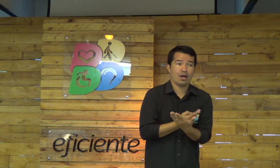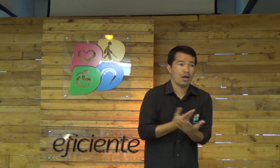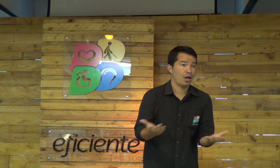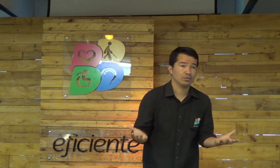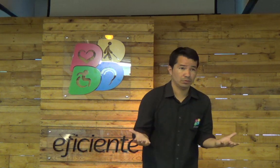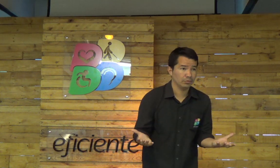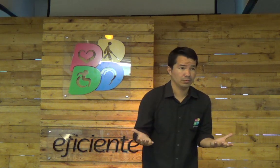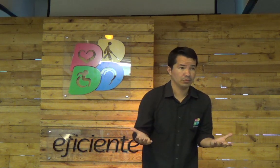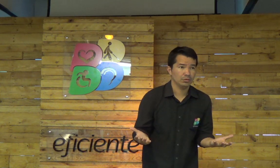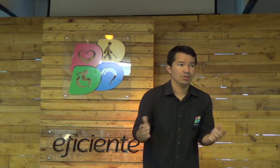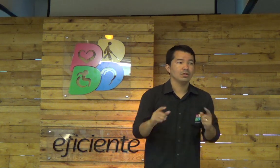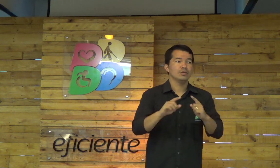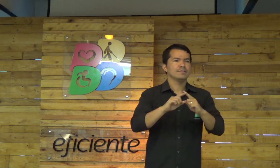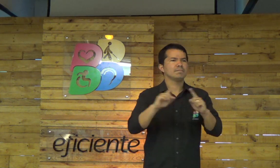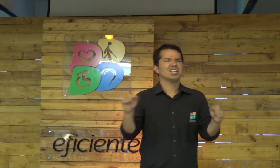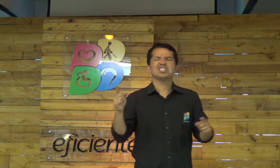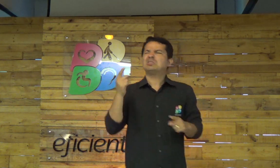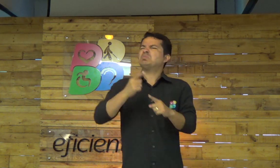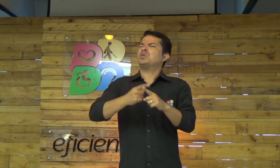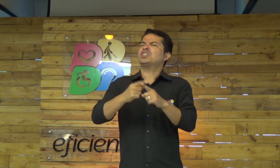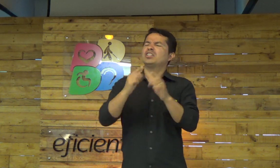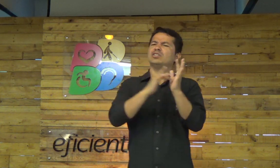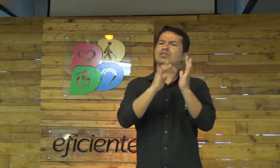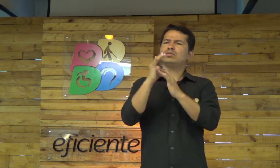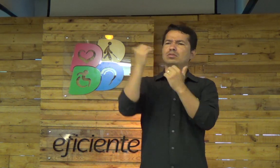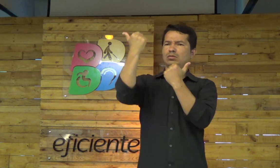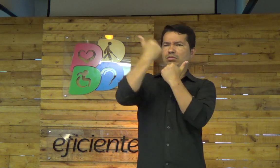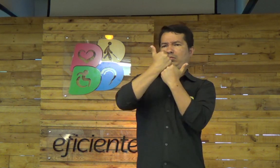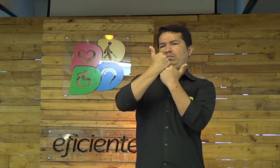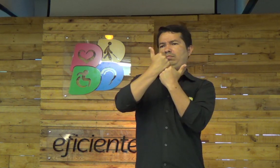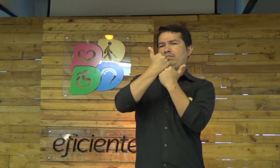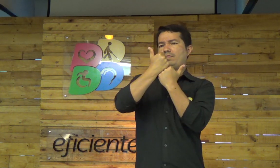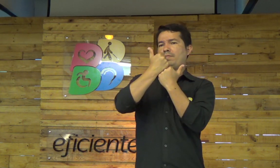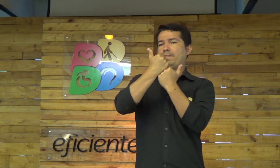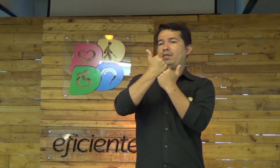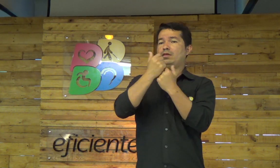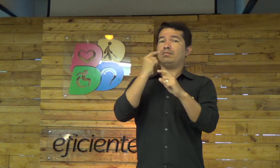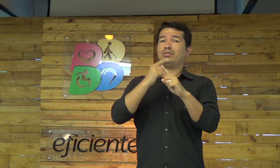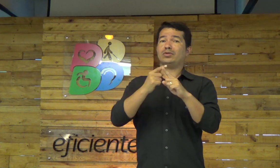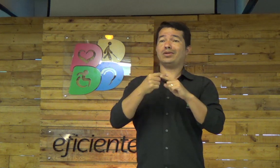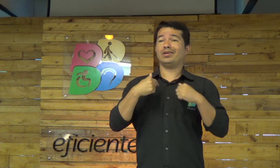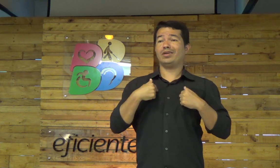Acontece... São erram... São erradas... Mas... Jesus...